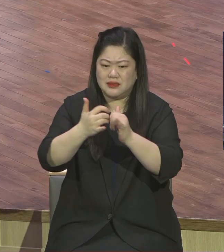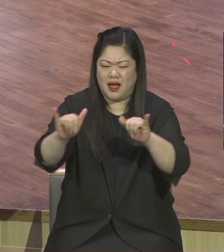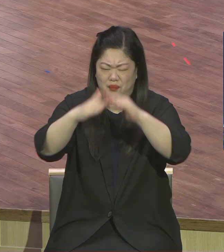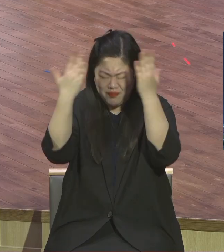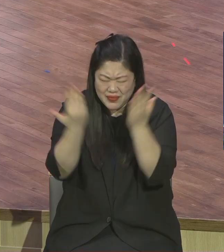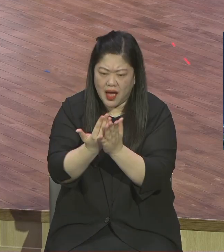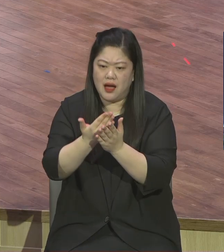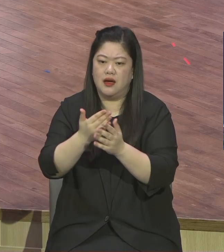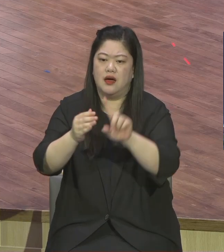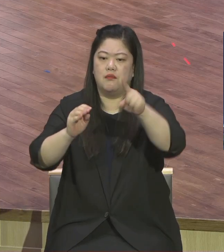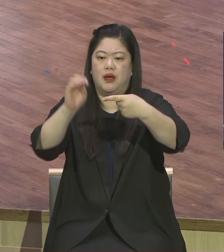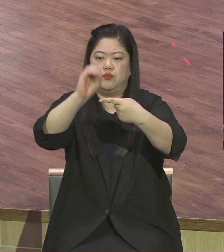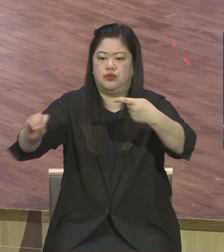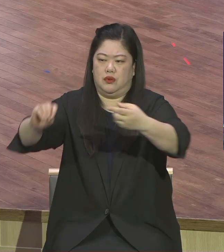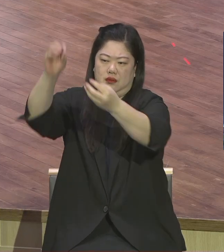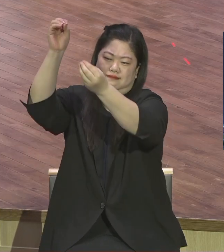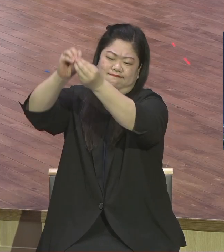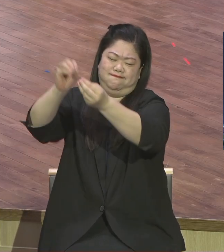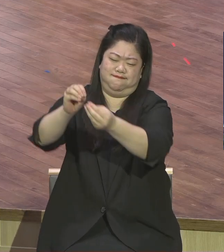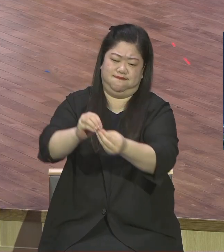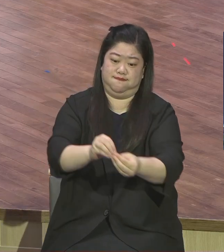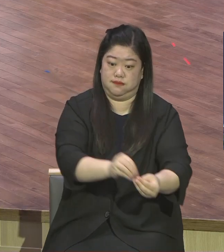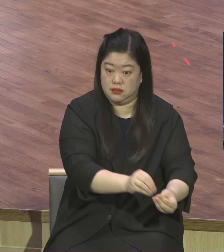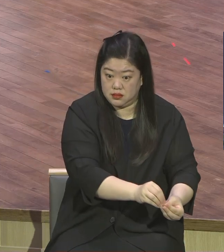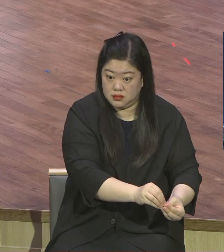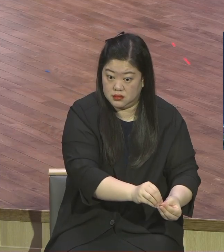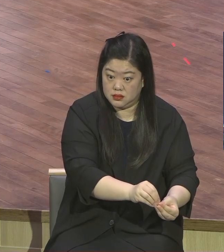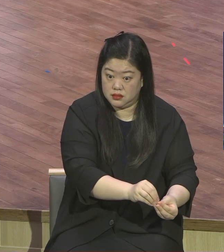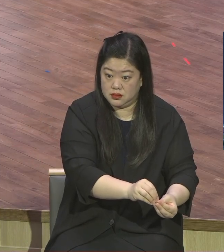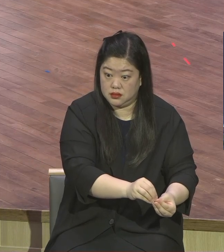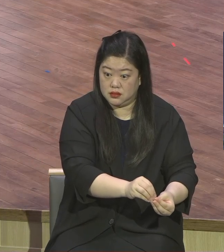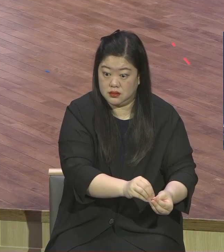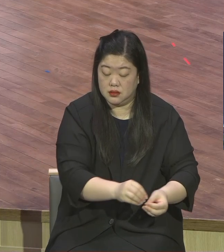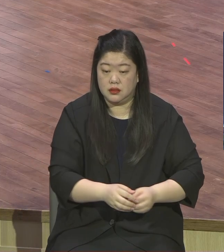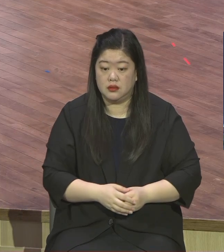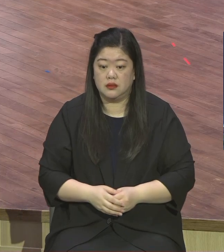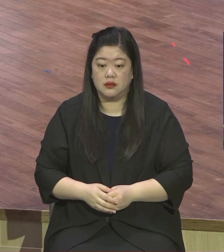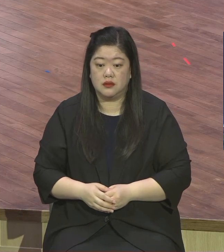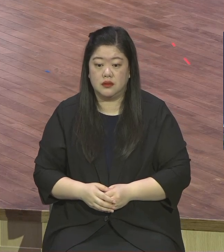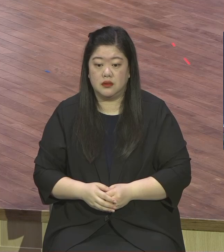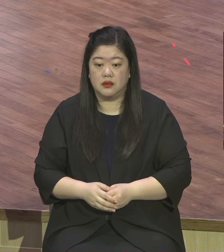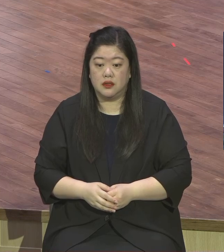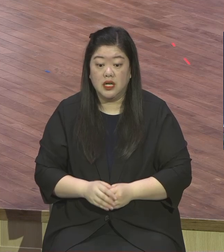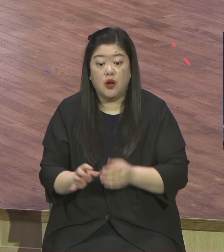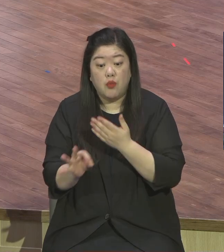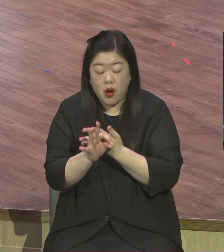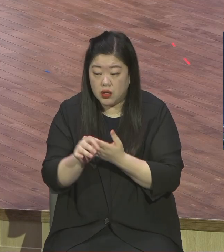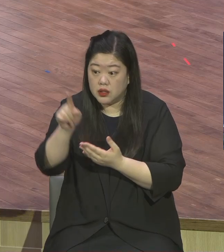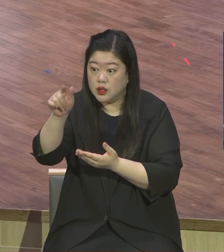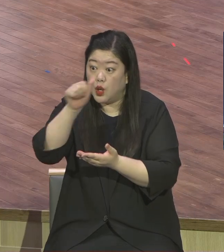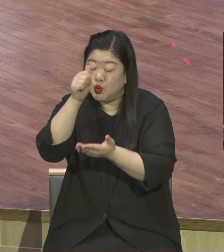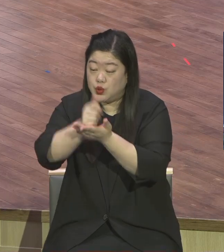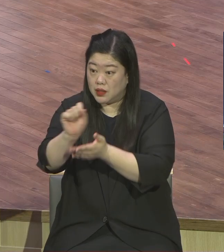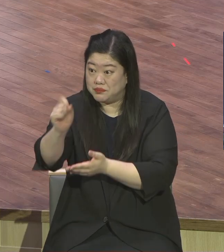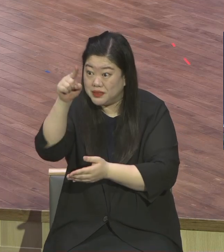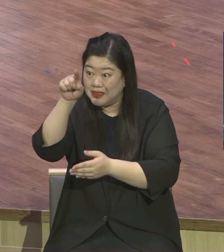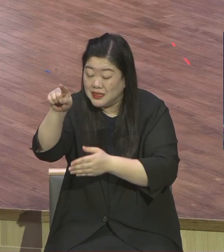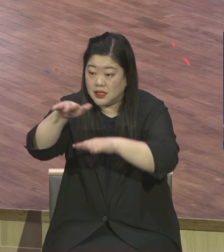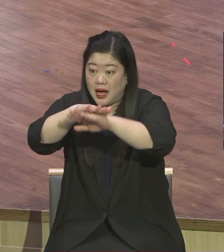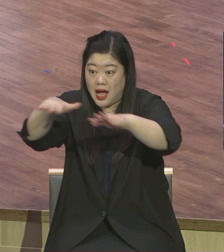잡음죄는 비슷해요 불신자나 신자나 다 비슷해요 인간은 육체 옷을 입고 사는 인간은